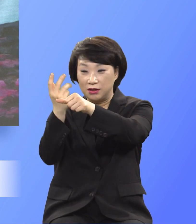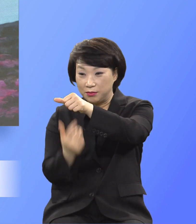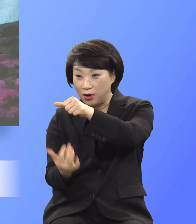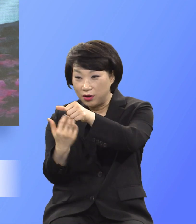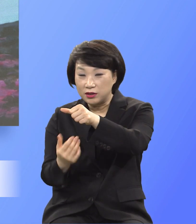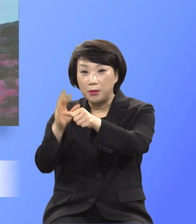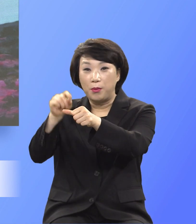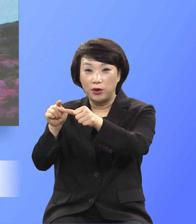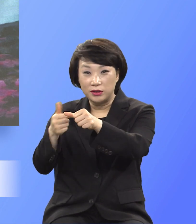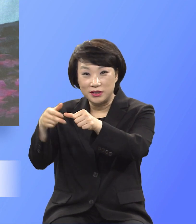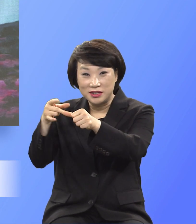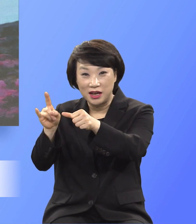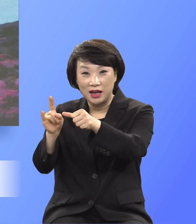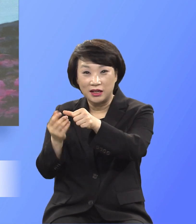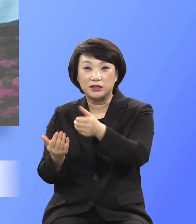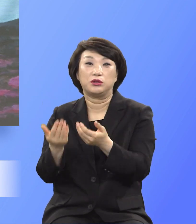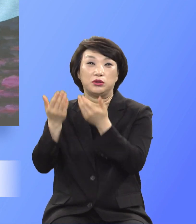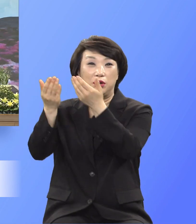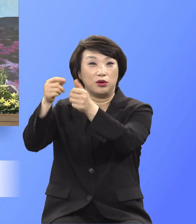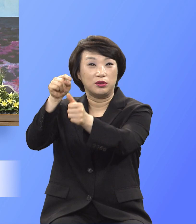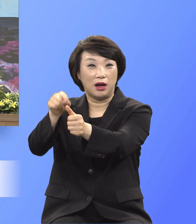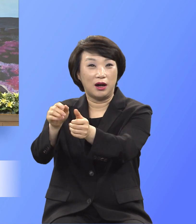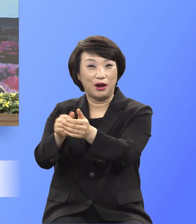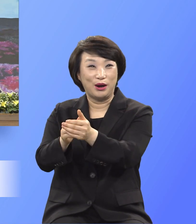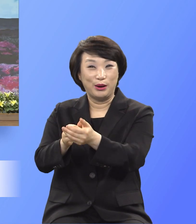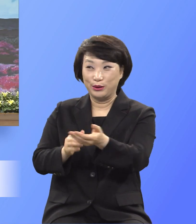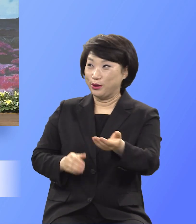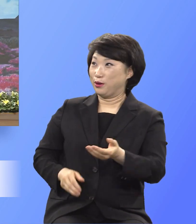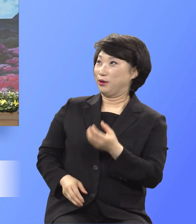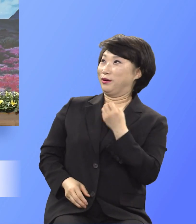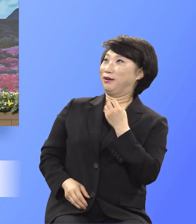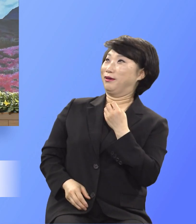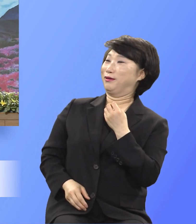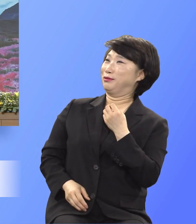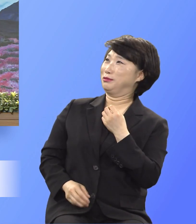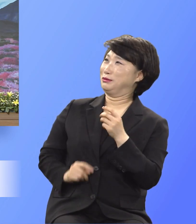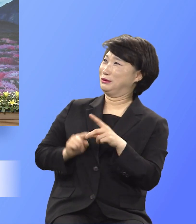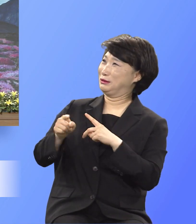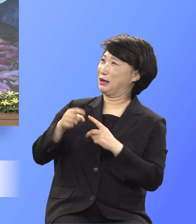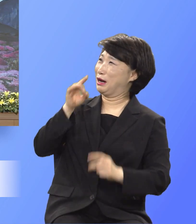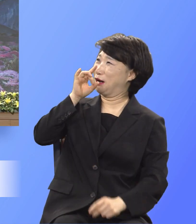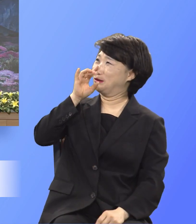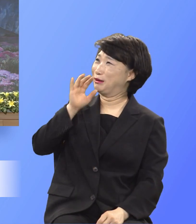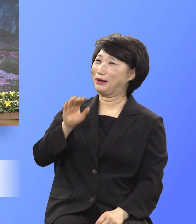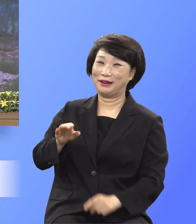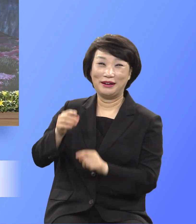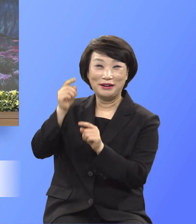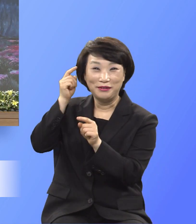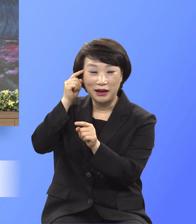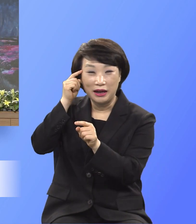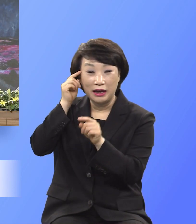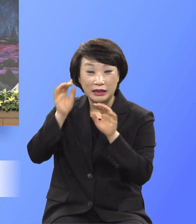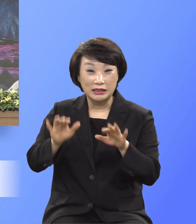누가 봐도 이해가 안되는 것은 아브라함을